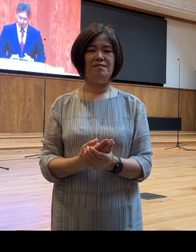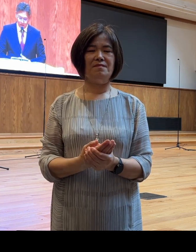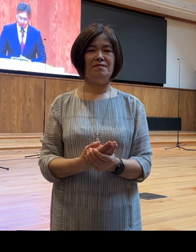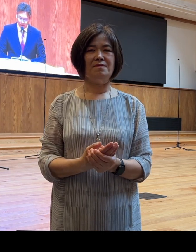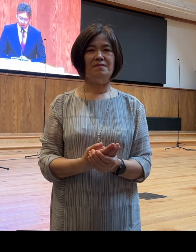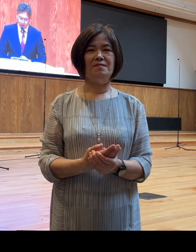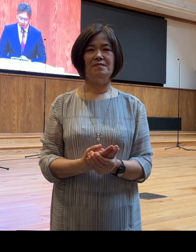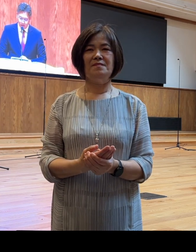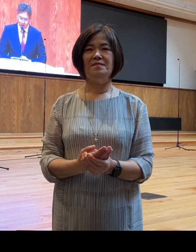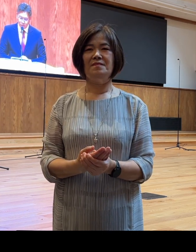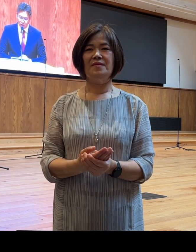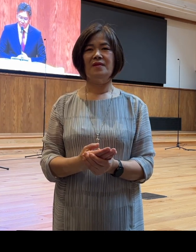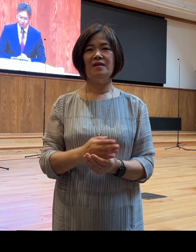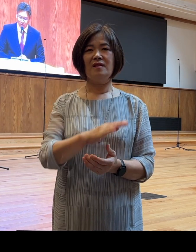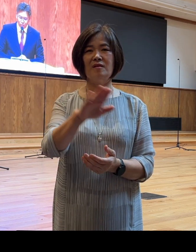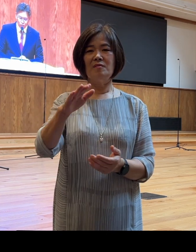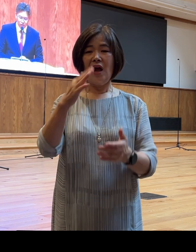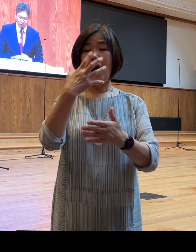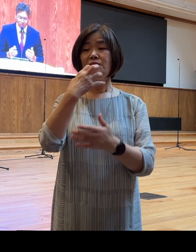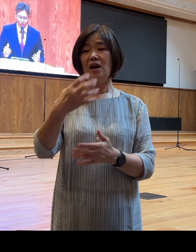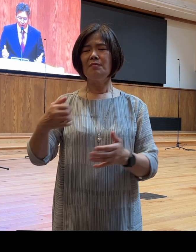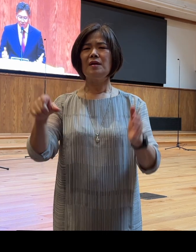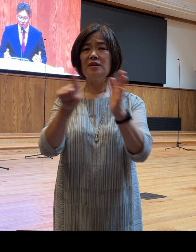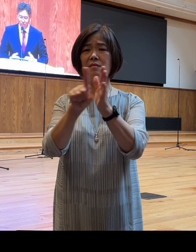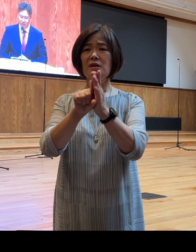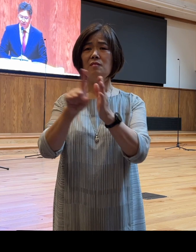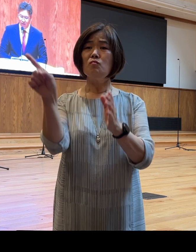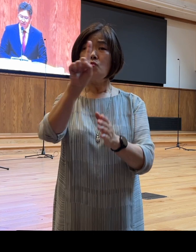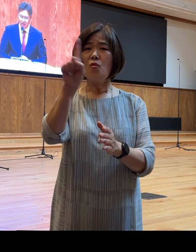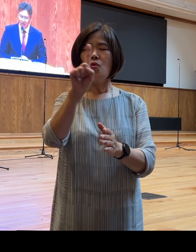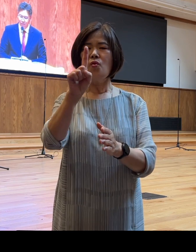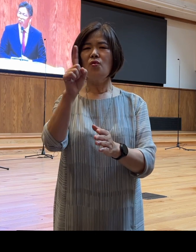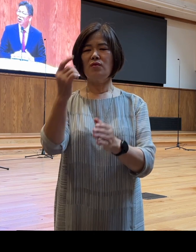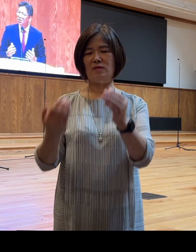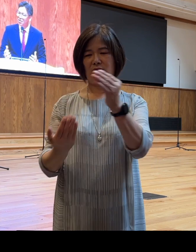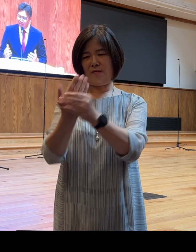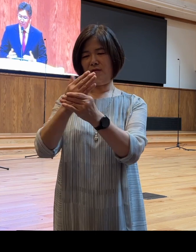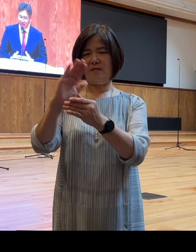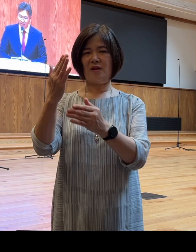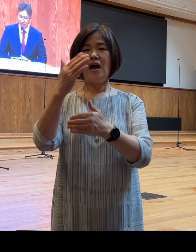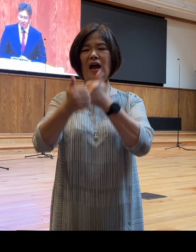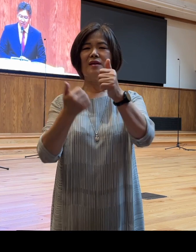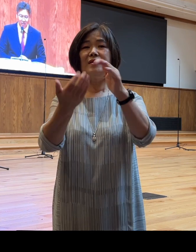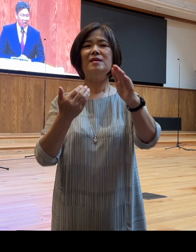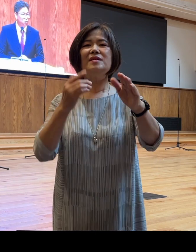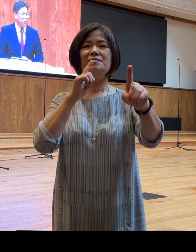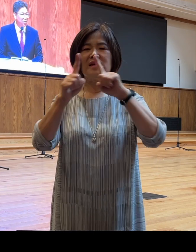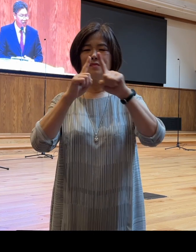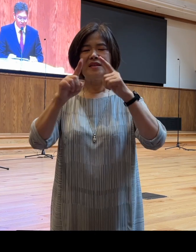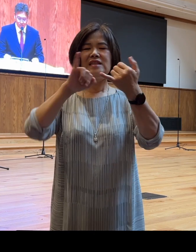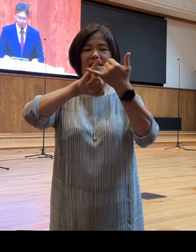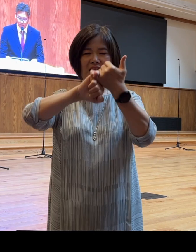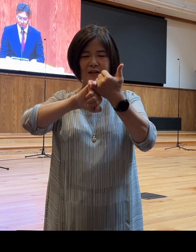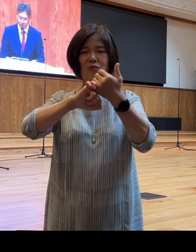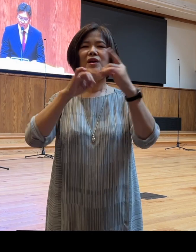여러분 그의 믿음이 무엇에 근거한 것입니까? 바로 하나님이 이미 말씀하신 그 약속에 근거한 것이었습니다